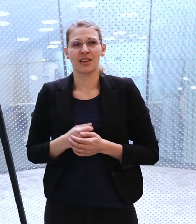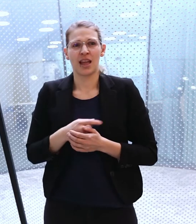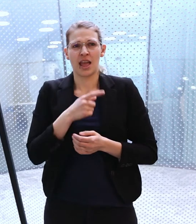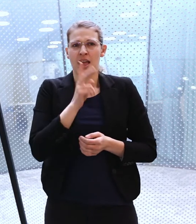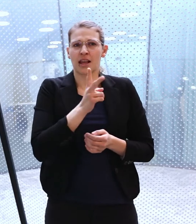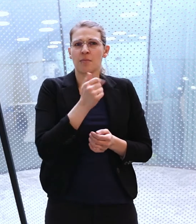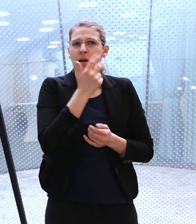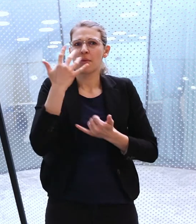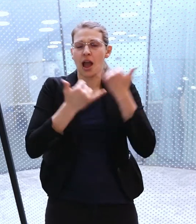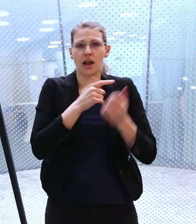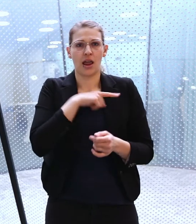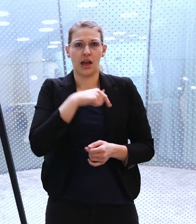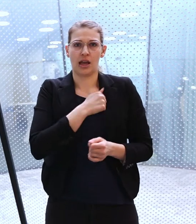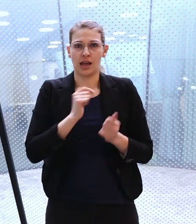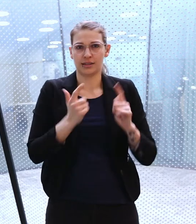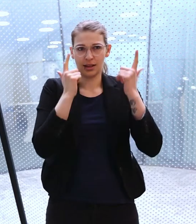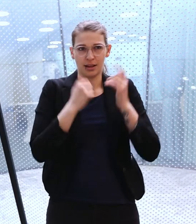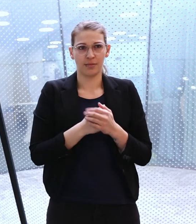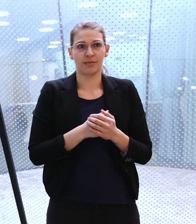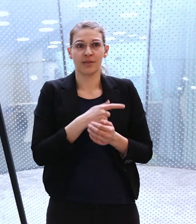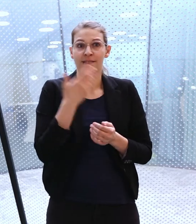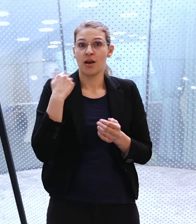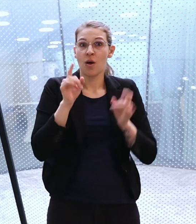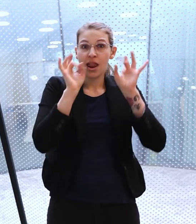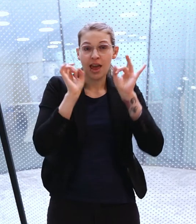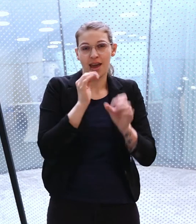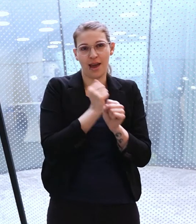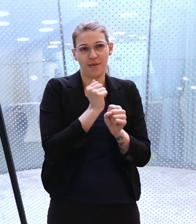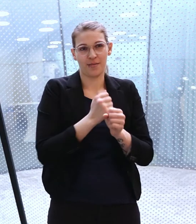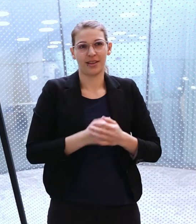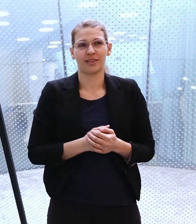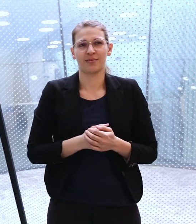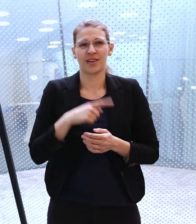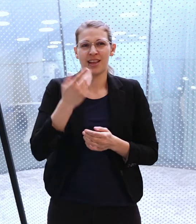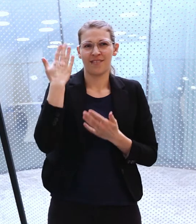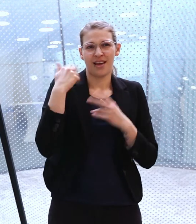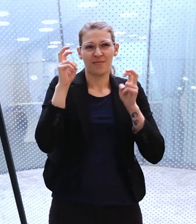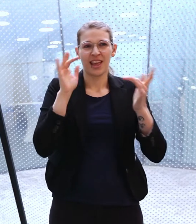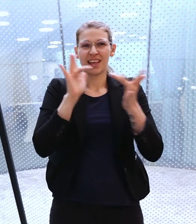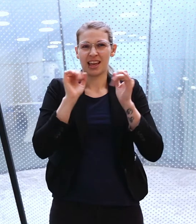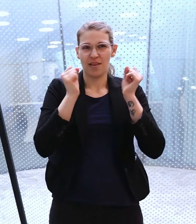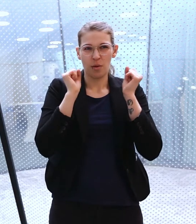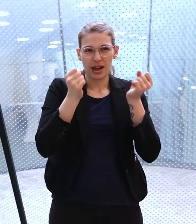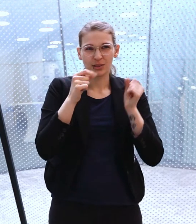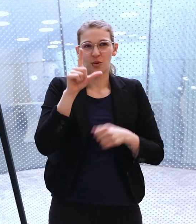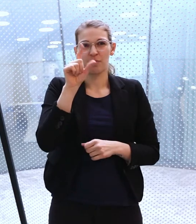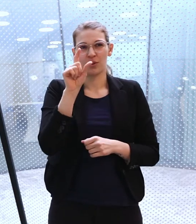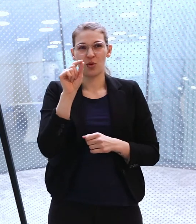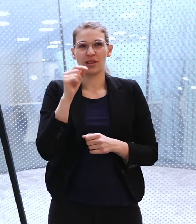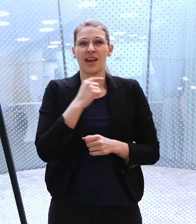Kepler hat ein paar Jahre lang in Graz gelebt. Er hat hier als Lehrer gearbeitet. Während der sogenannten